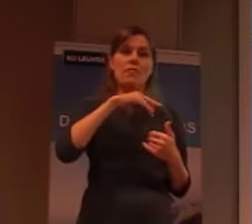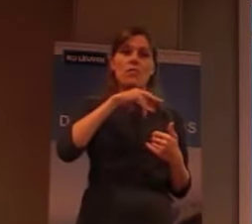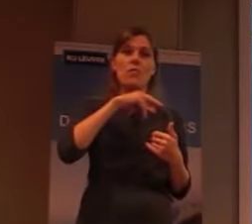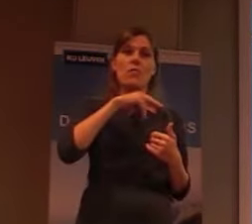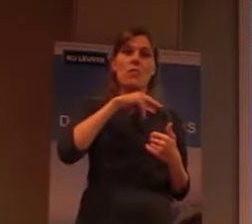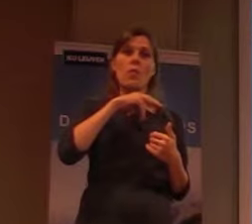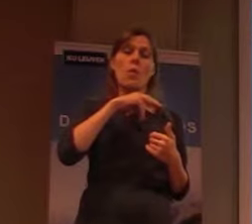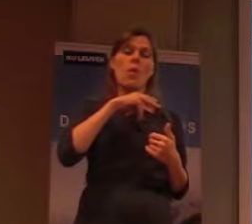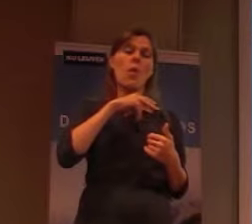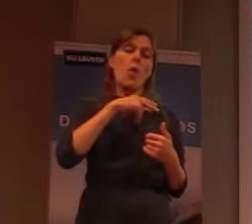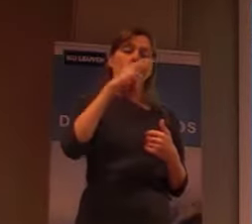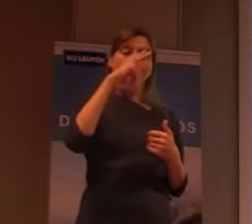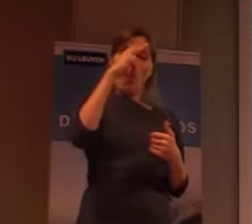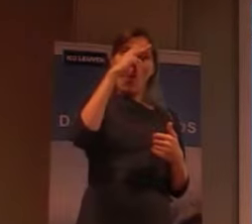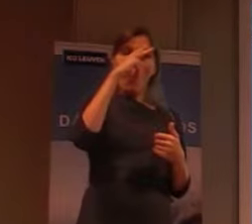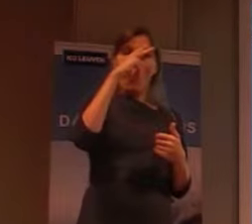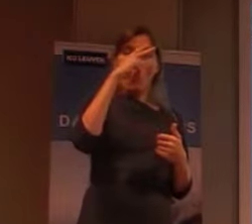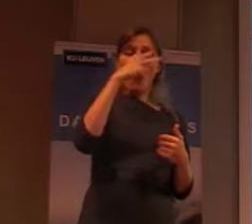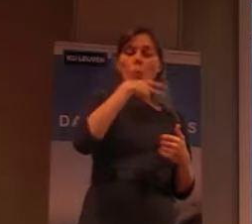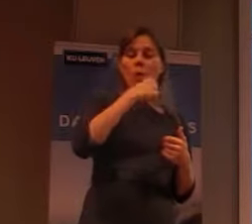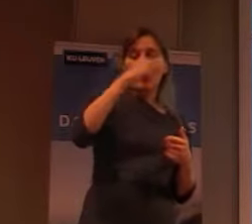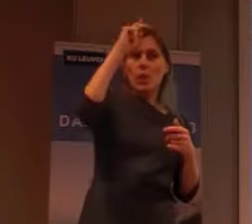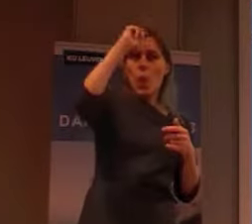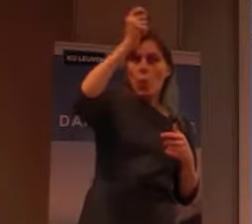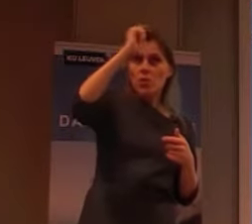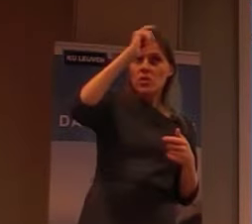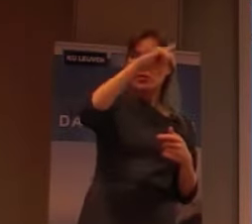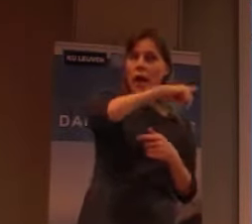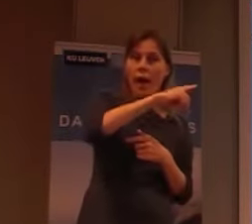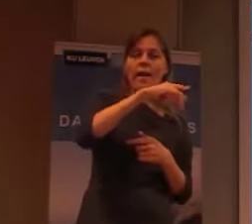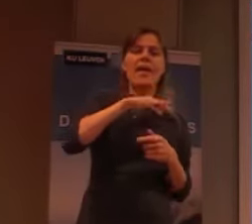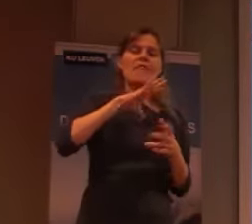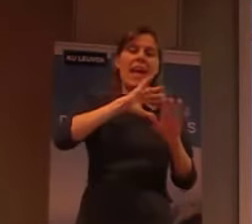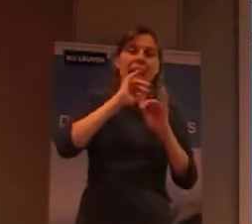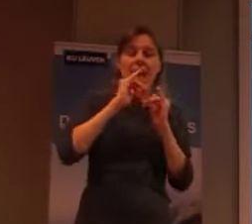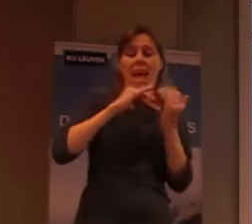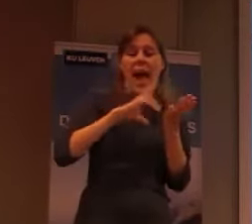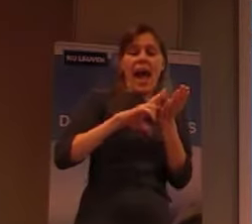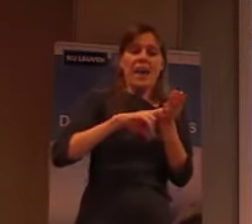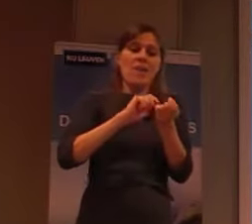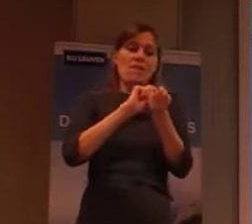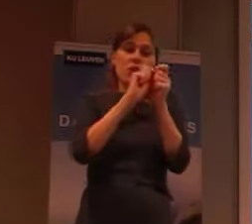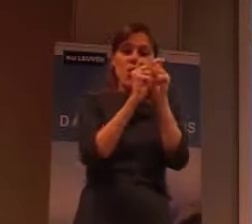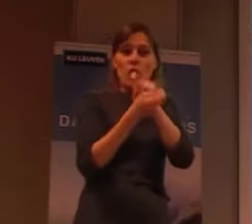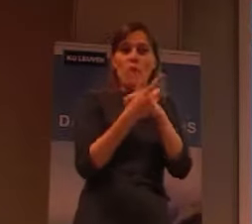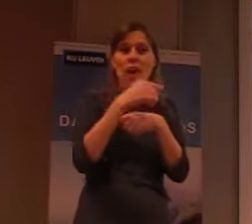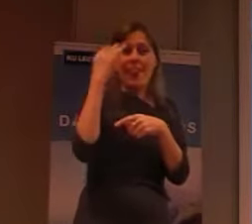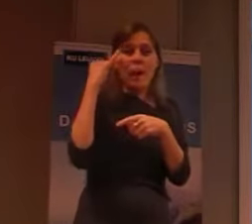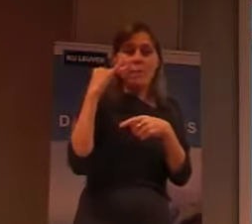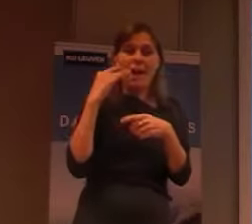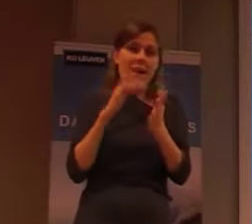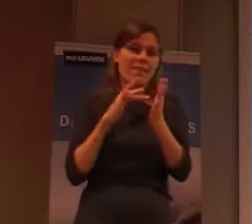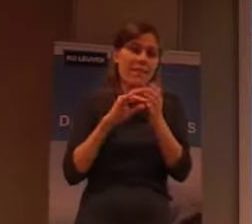volledig vervormd was van lepra, maar die er toch in slaagde om onafhankelijk te leven,